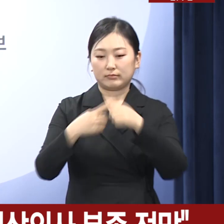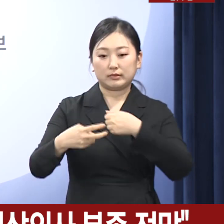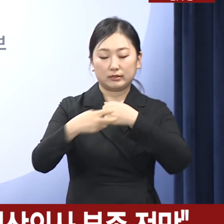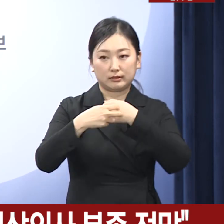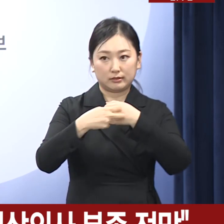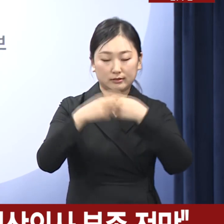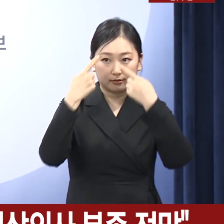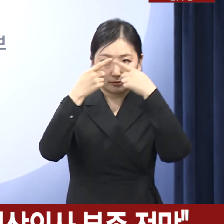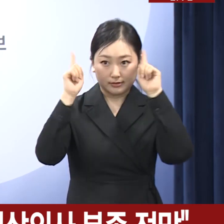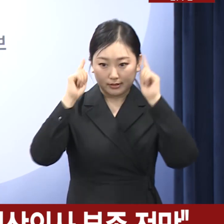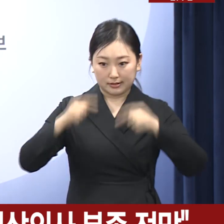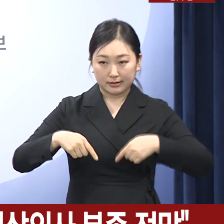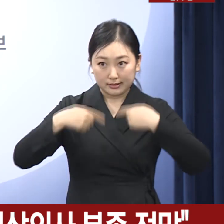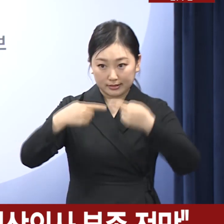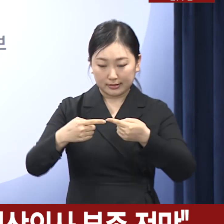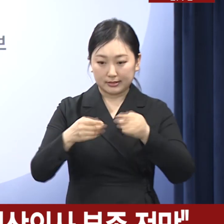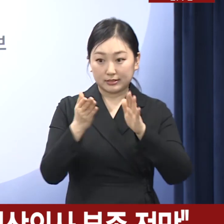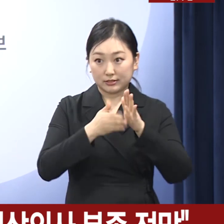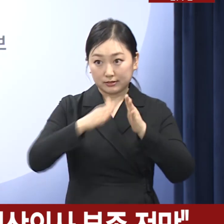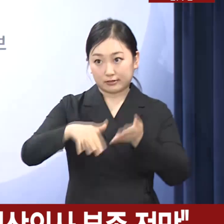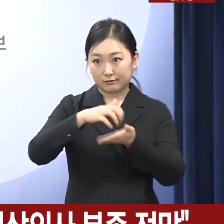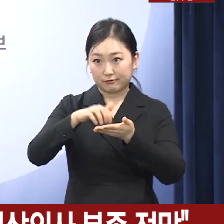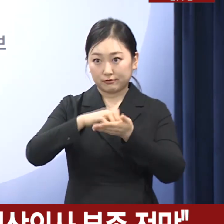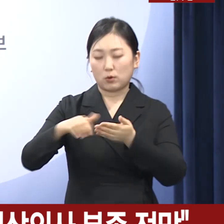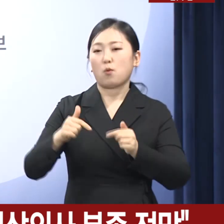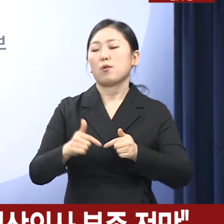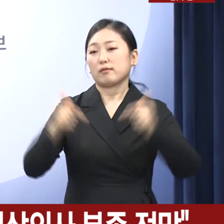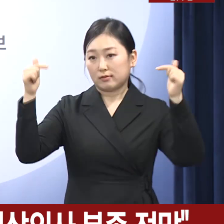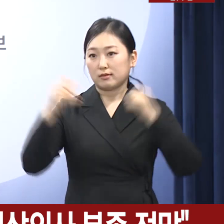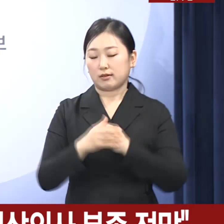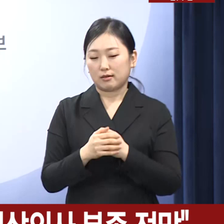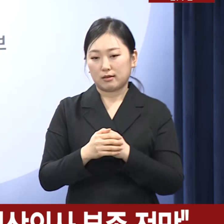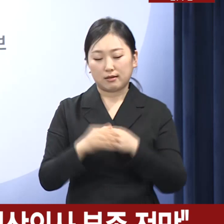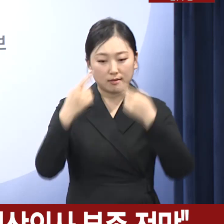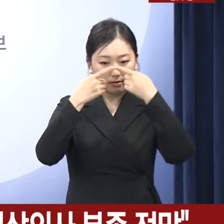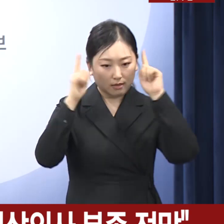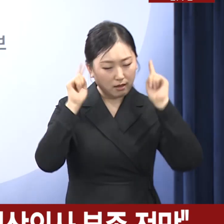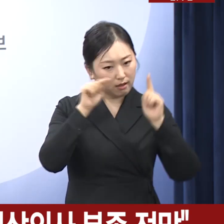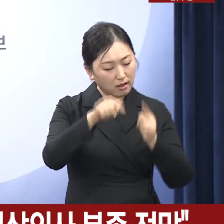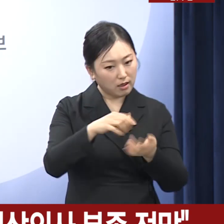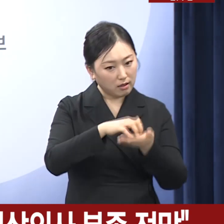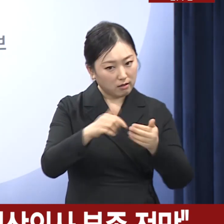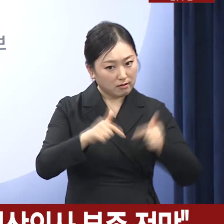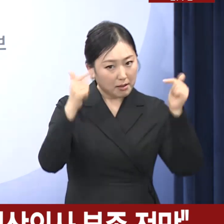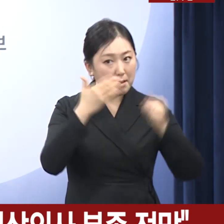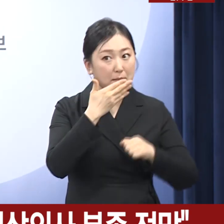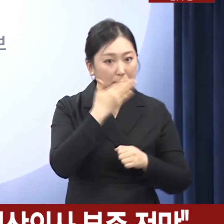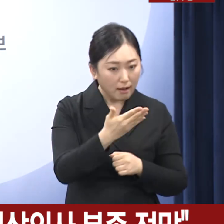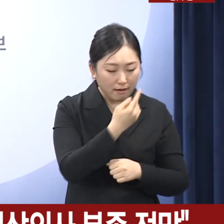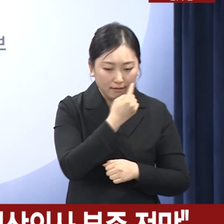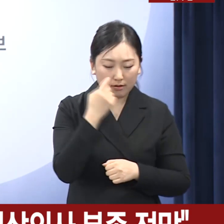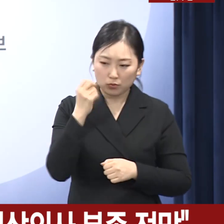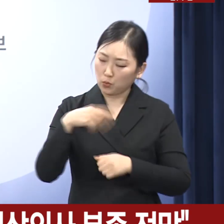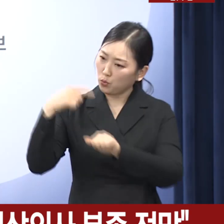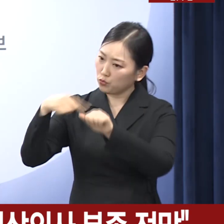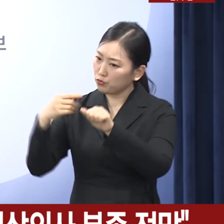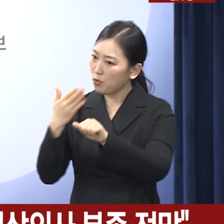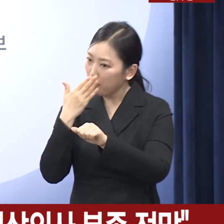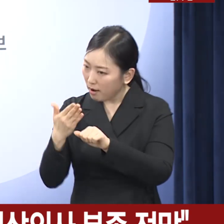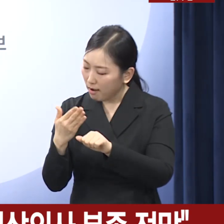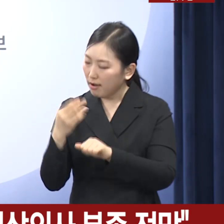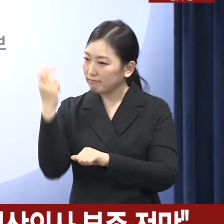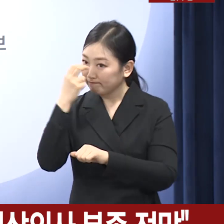의과대학 입학 정원 확대입니다. 현장의 수용 가능성과 교육 역량을 파악하고 각